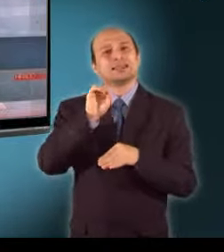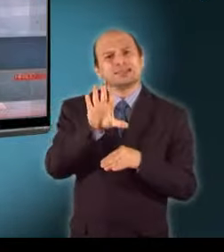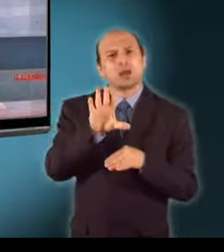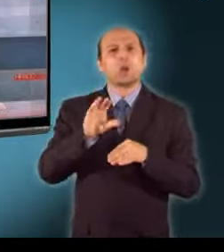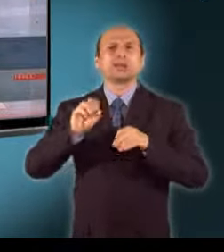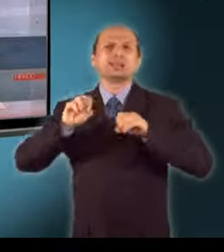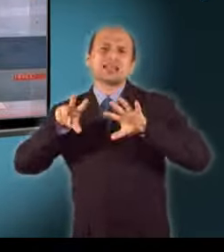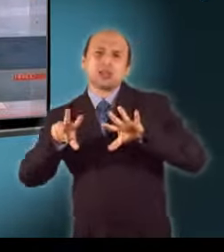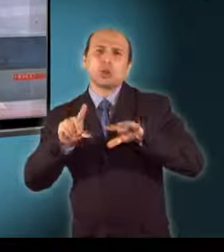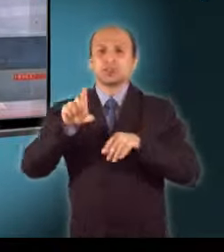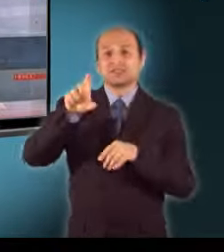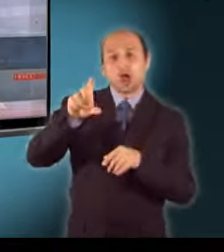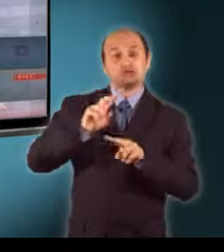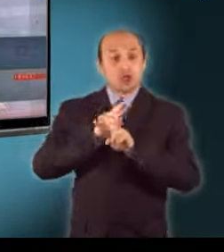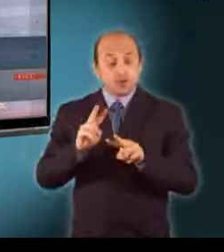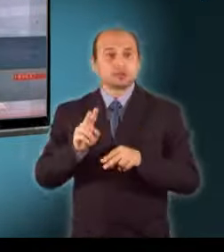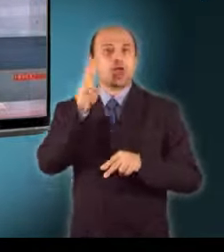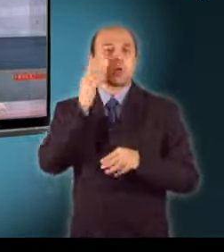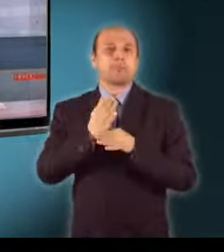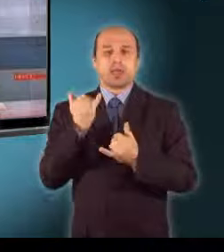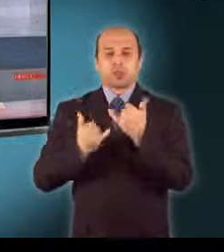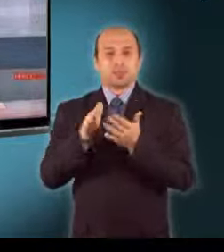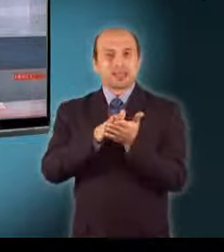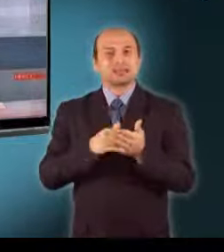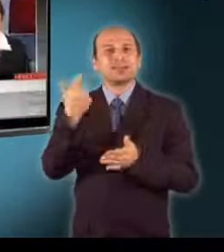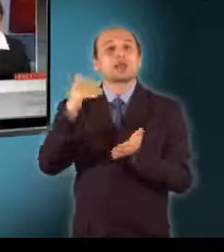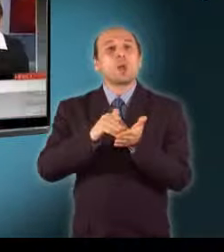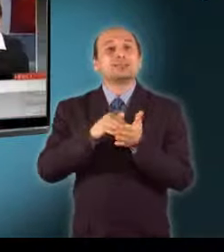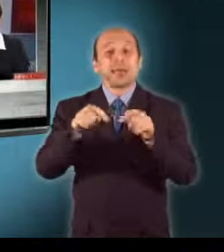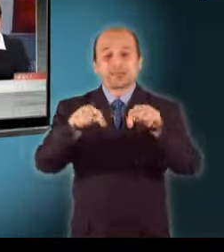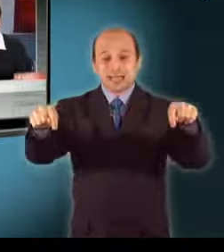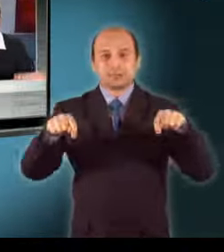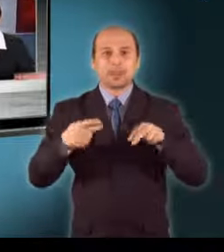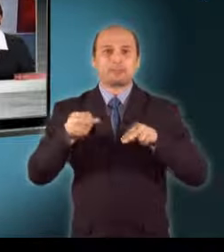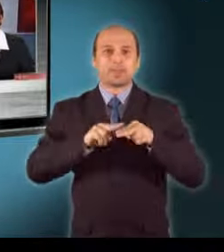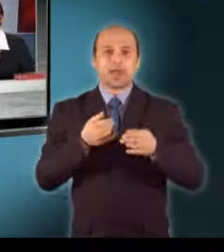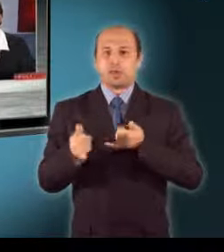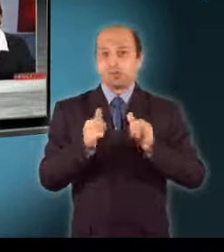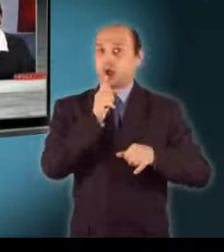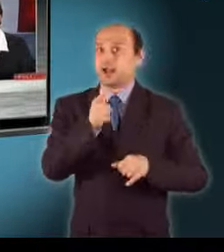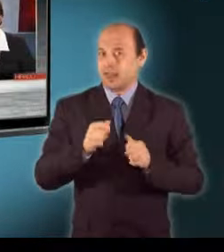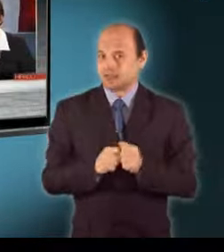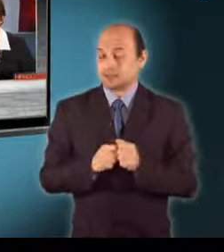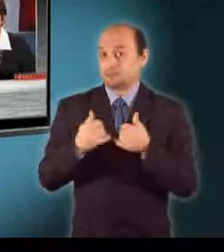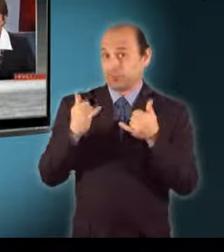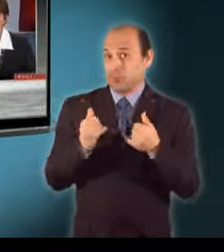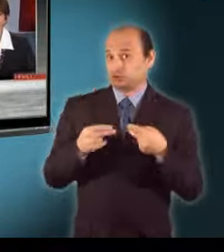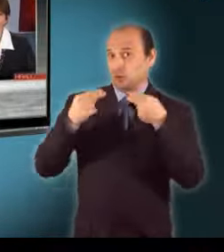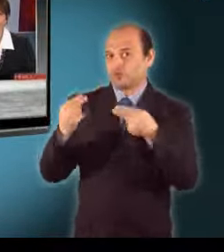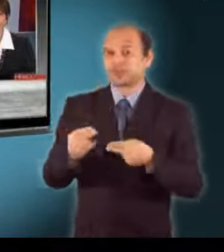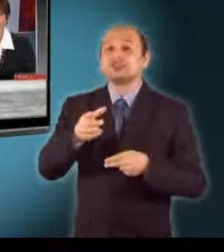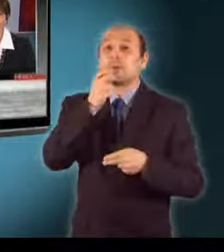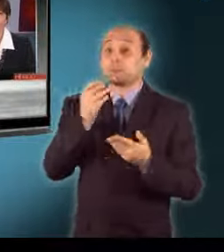egy 2000 négyzetméteres korcsolyapálya kialakítását. A részletekkel D. Rángnes jelentkezik Pécsről.